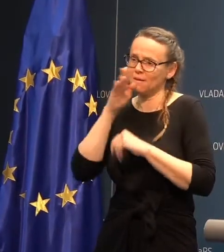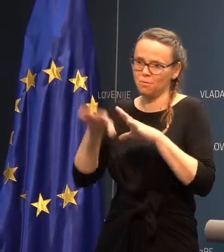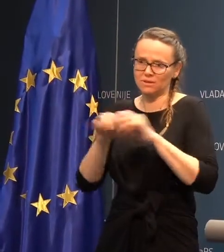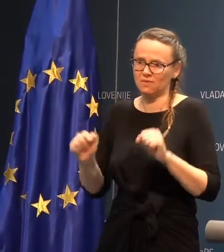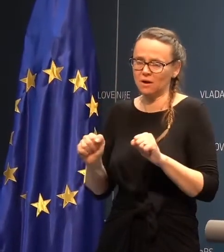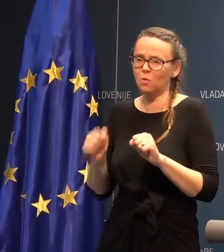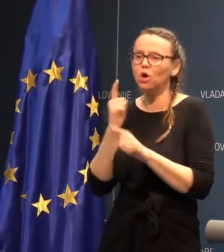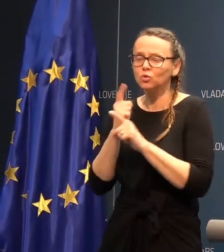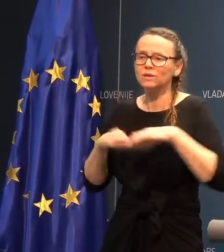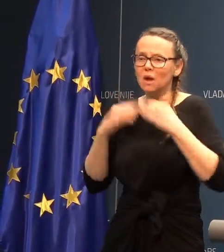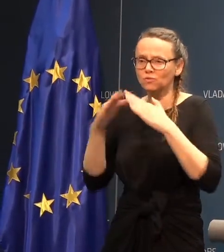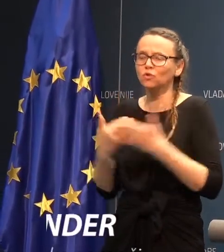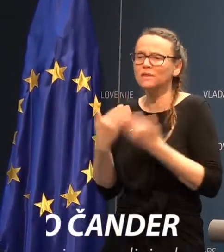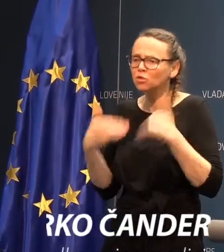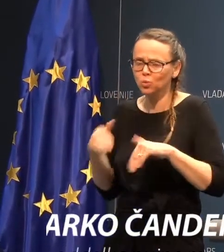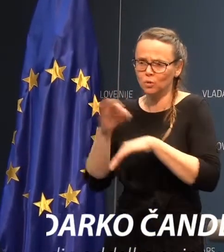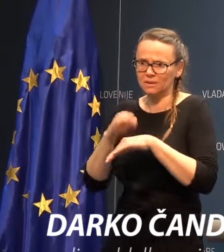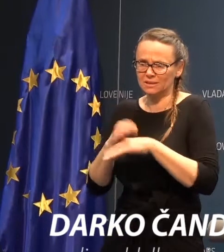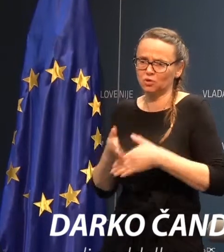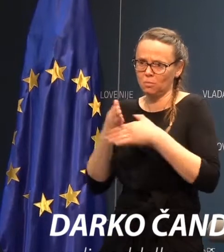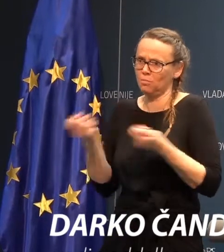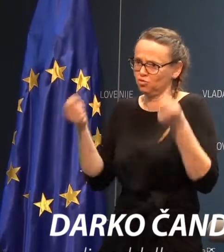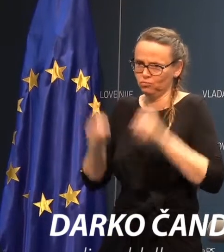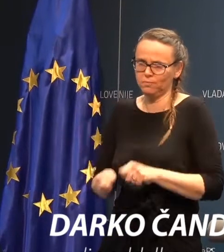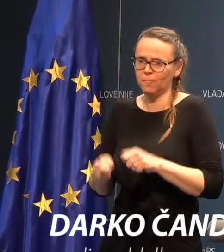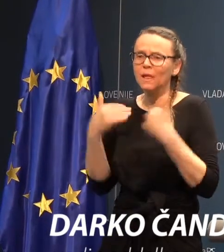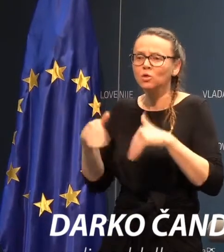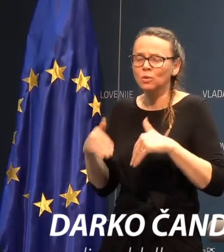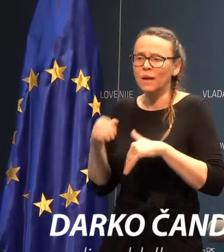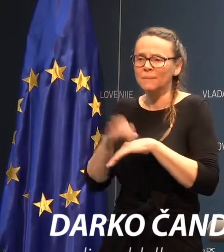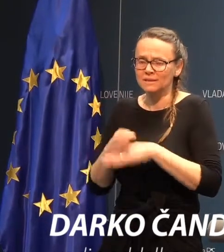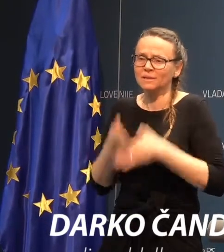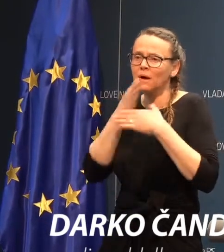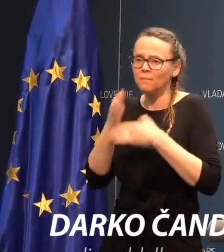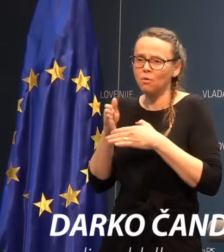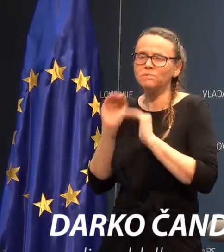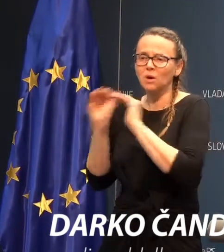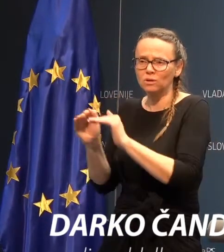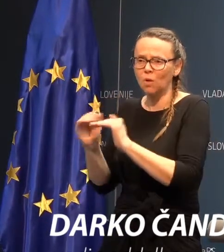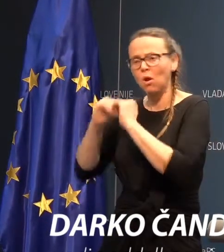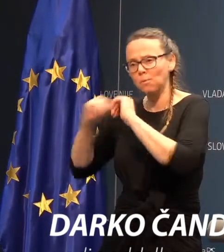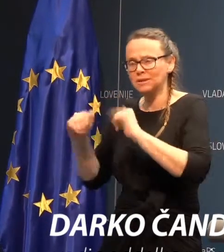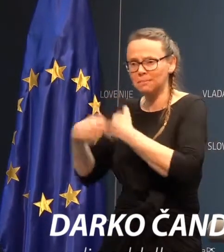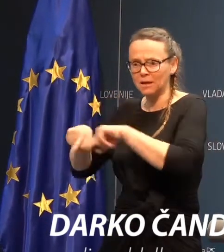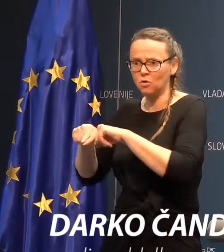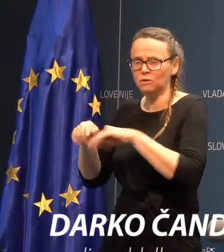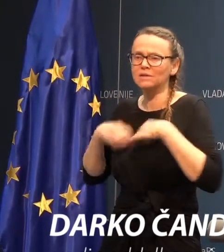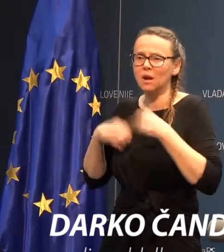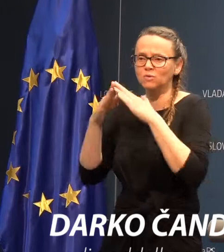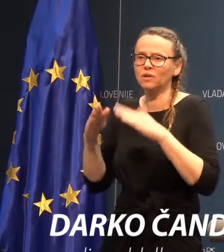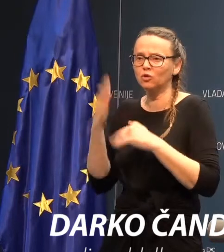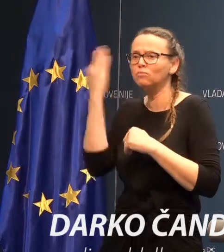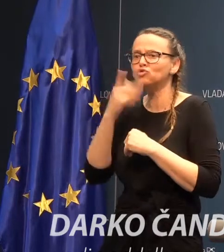medicinsko pomoštudi zaprat. Lujno medicinska pomoč se bo zagotavljala s pomočjo sosebne note, torej zdravstveno medzljeno in